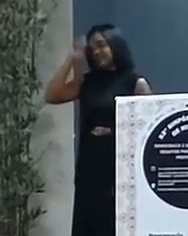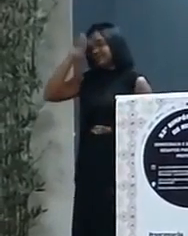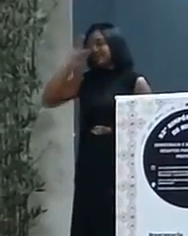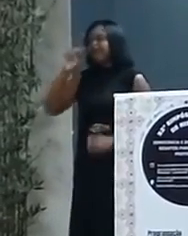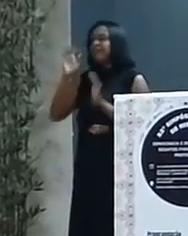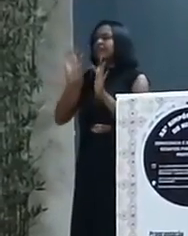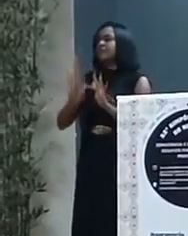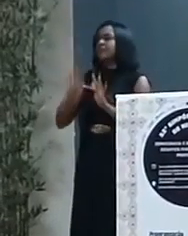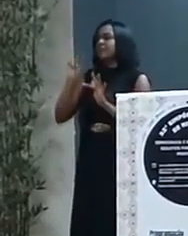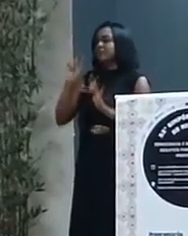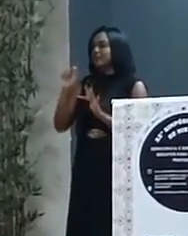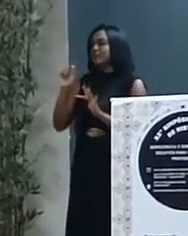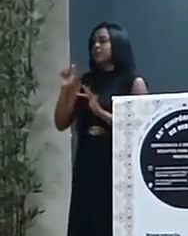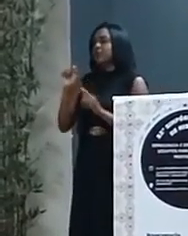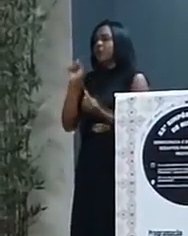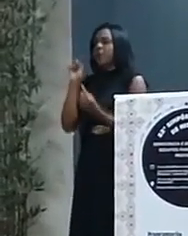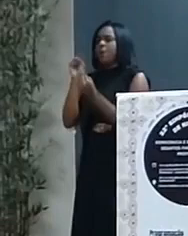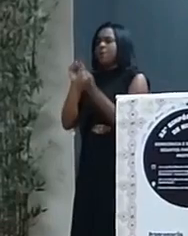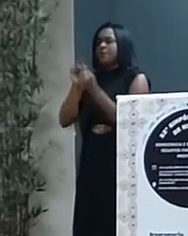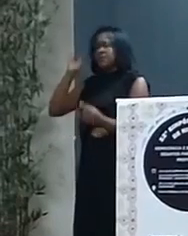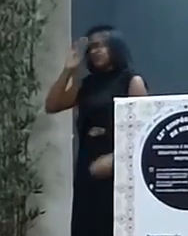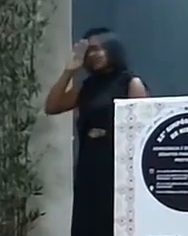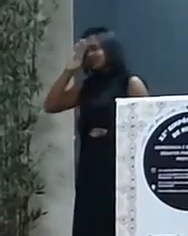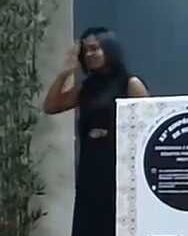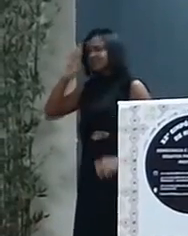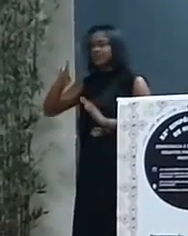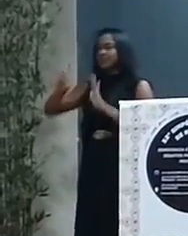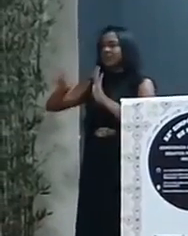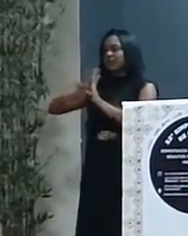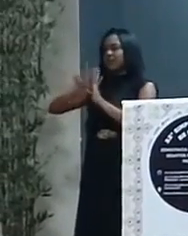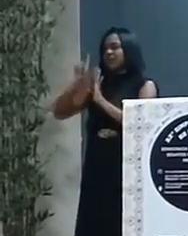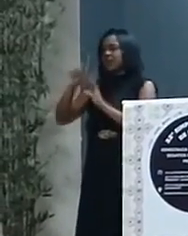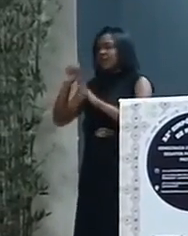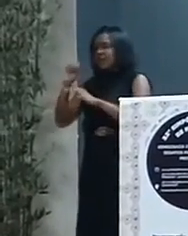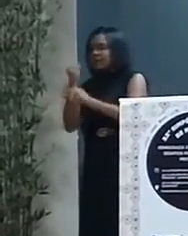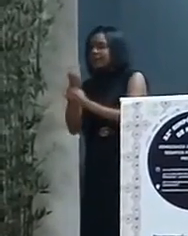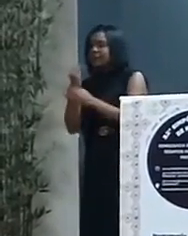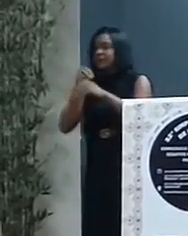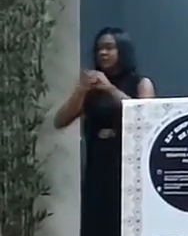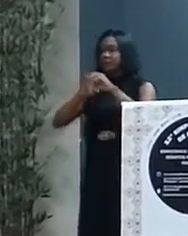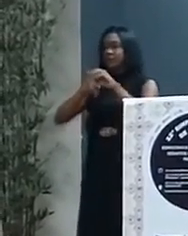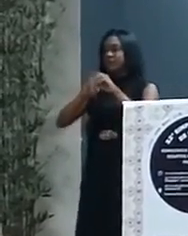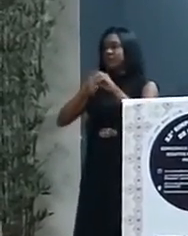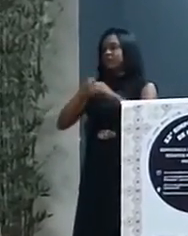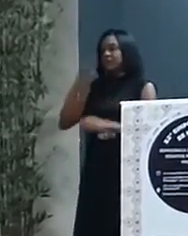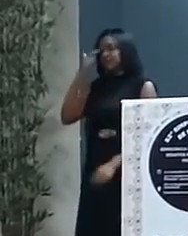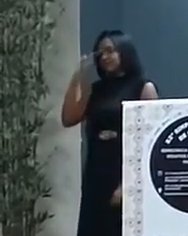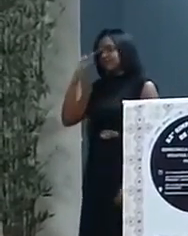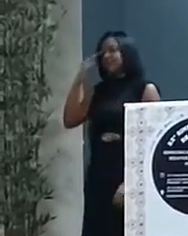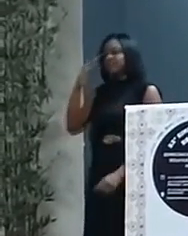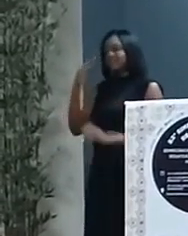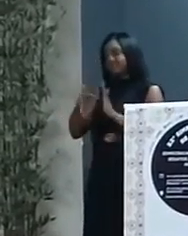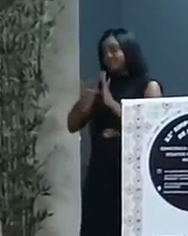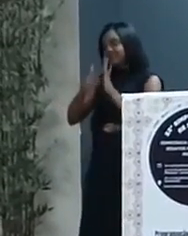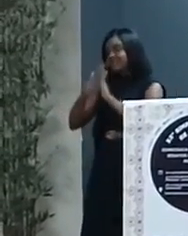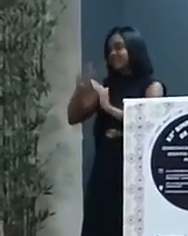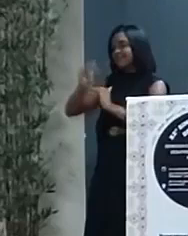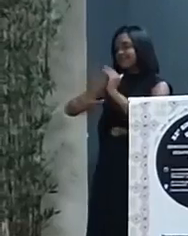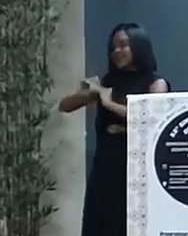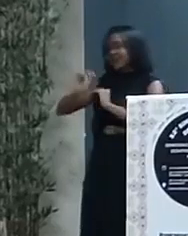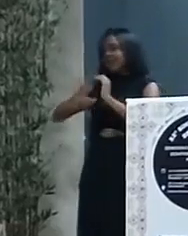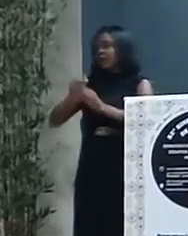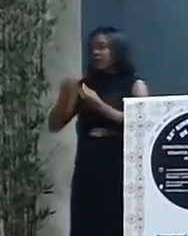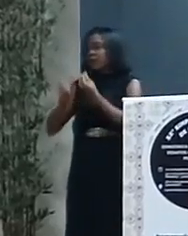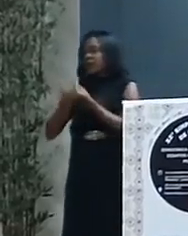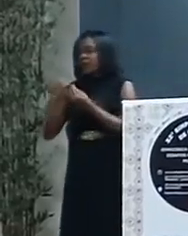Afinal, um dos objetivos principais da lei foi garantir que o ensino de história fosse a atribuição de um profissional com